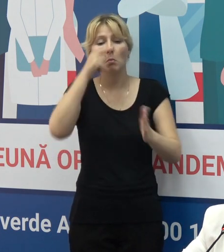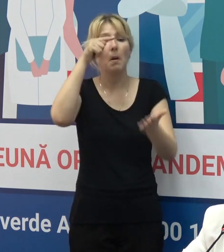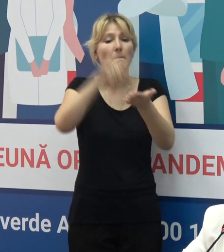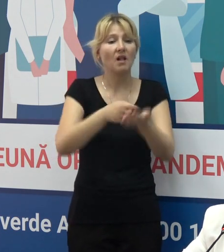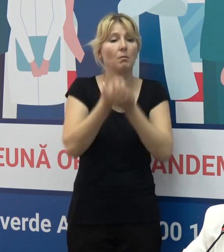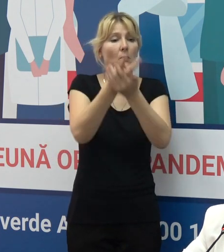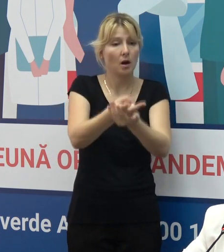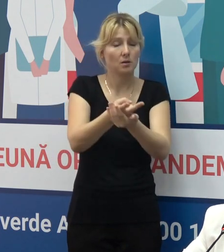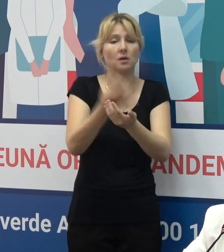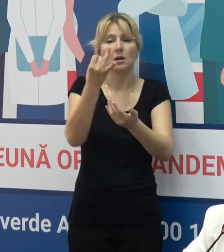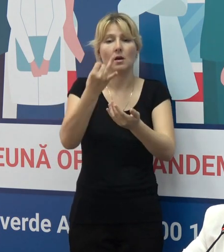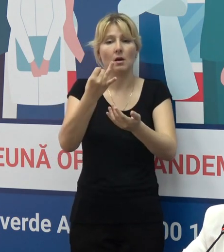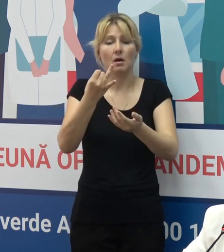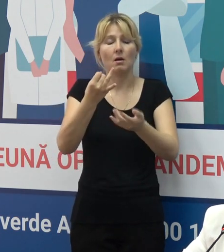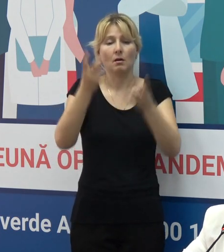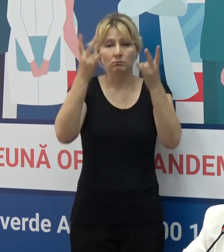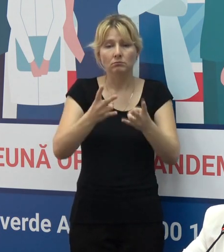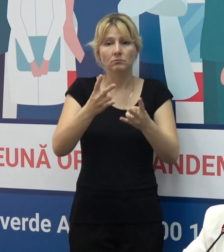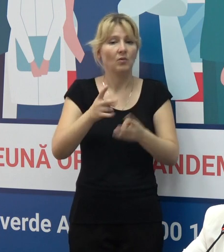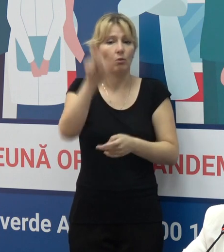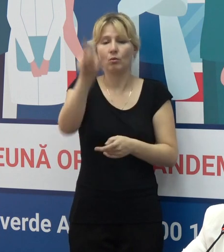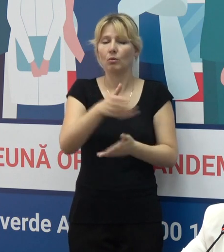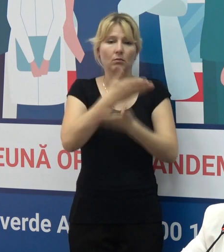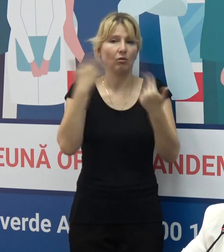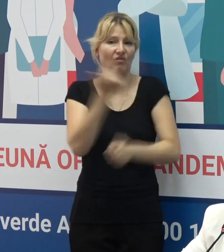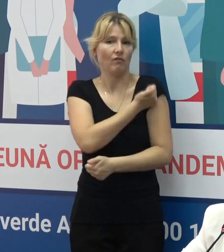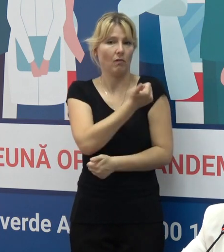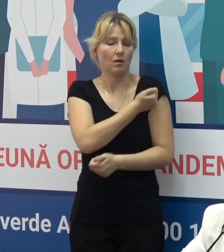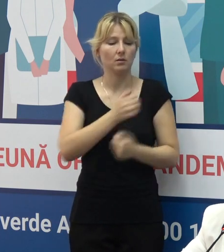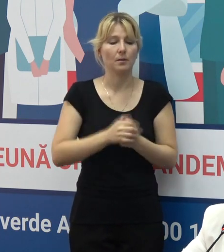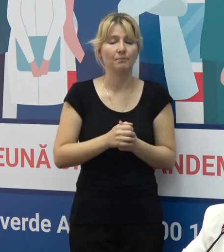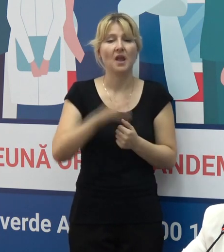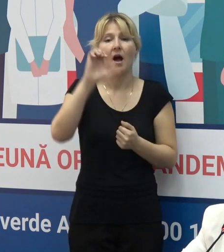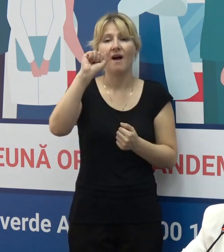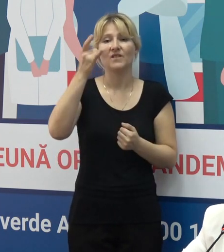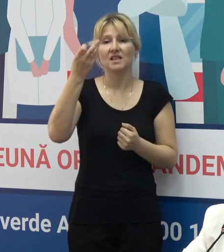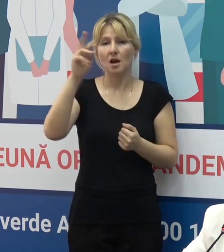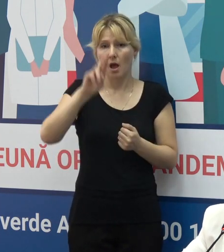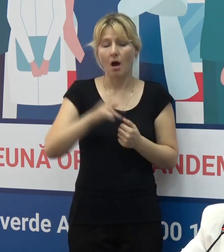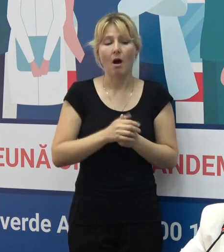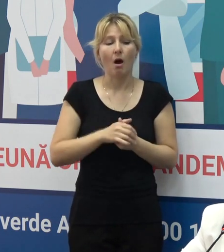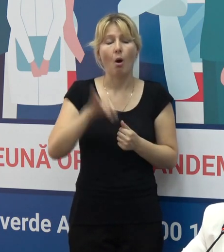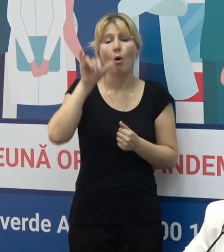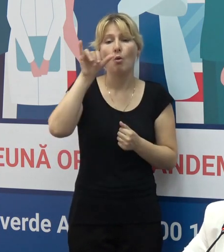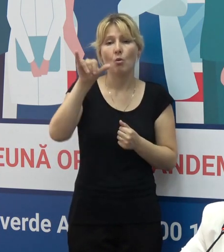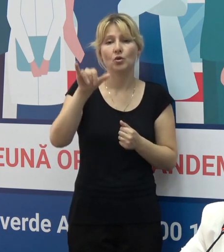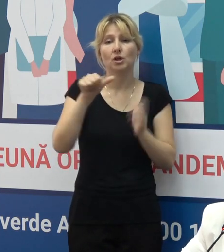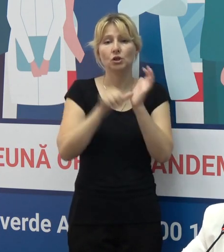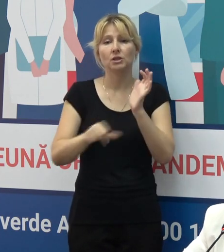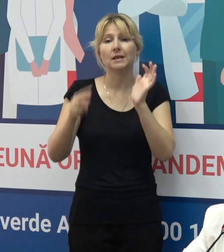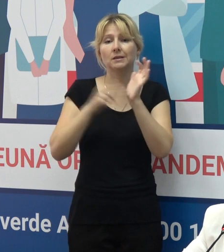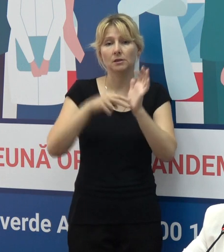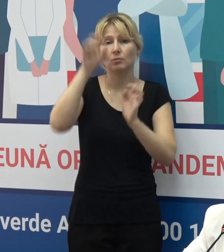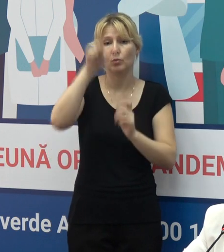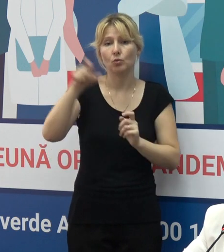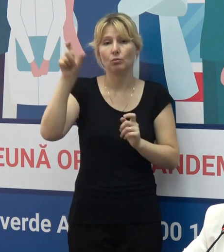spitalizare și în terapie intensivă sunt nevaccinate. În Austria, mai mult de 67% din populație